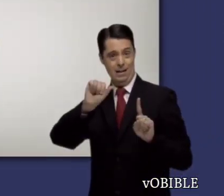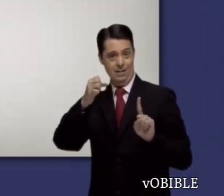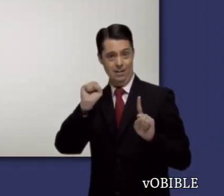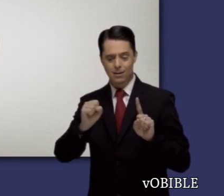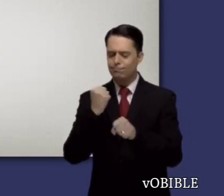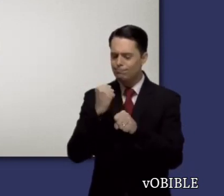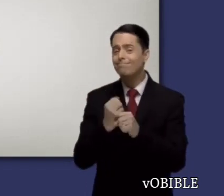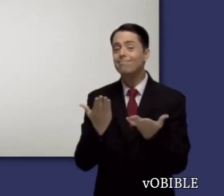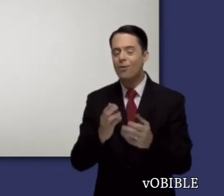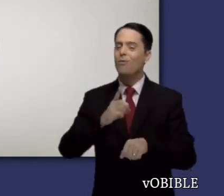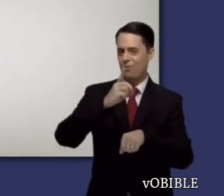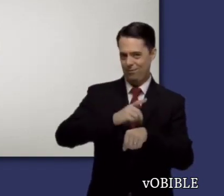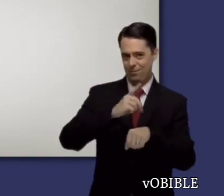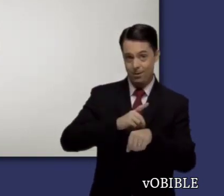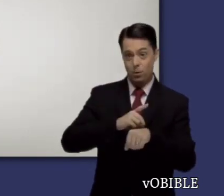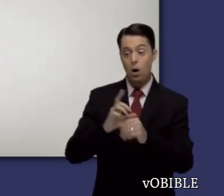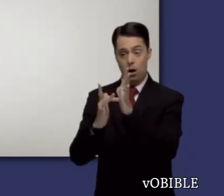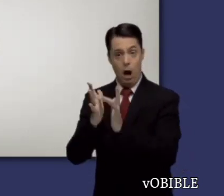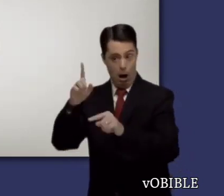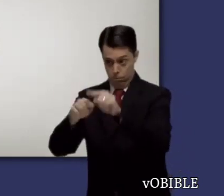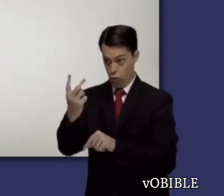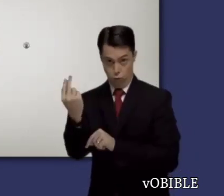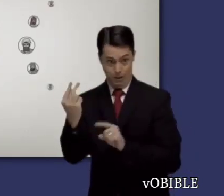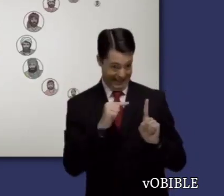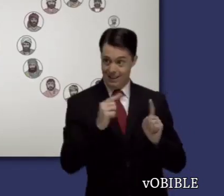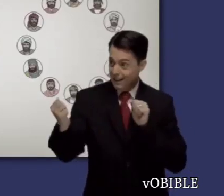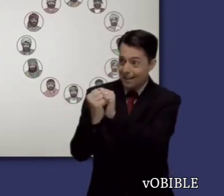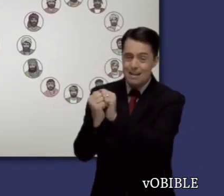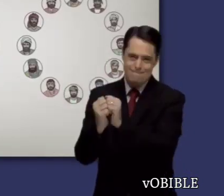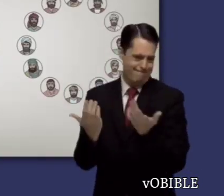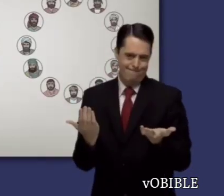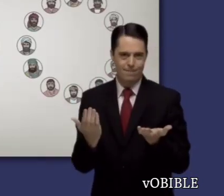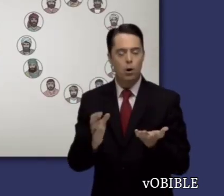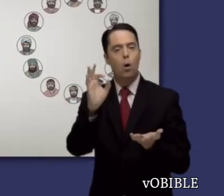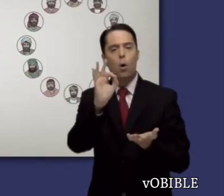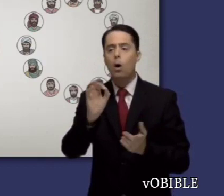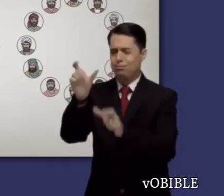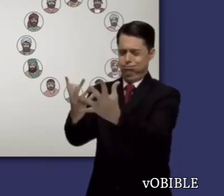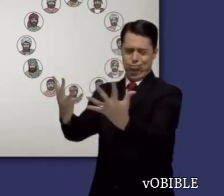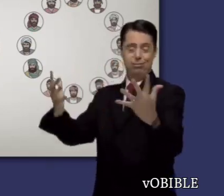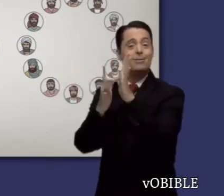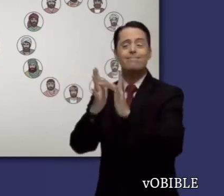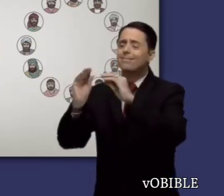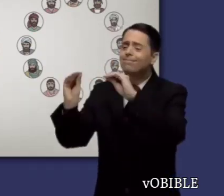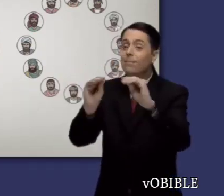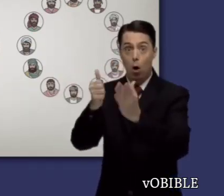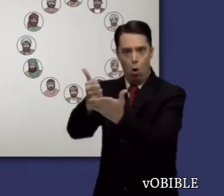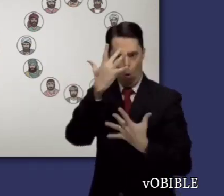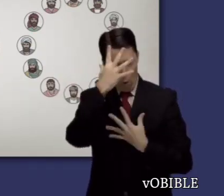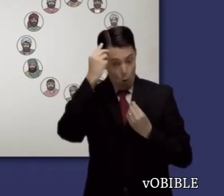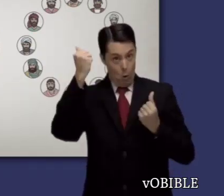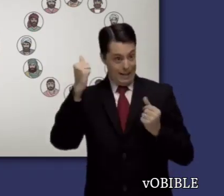Lucas era médico. Al igual que el evangelista Marcos, no era uno de los doce apóstoles de